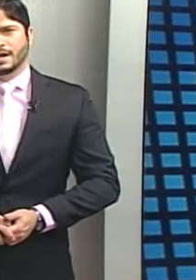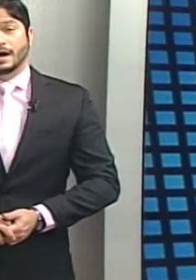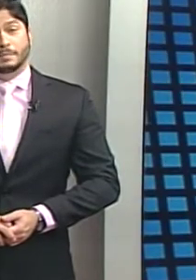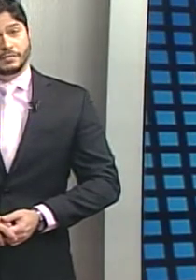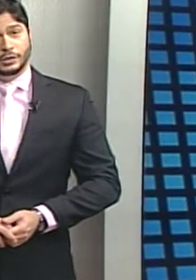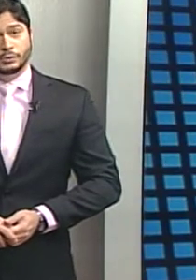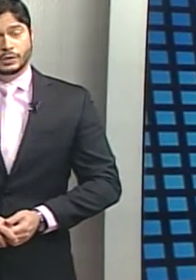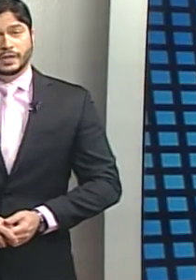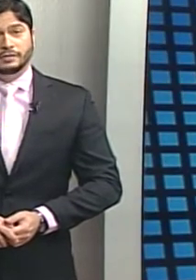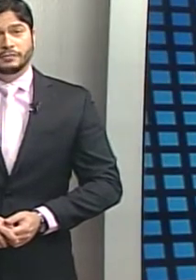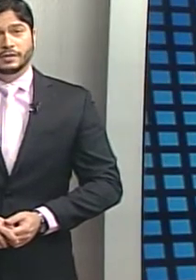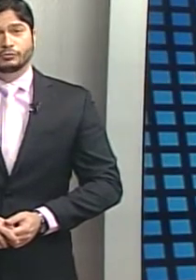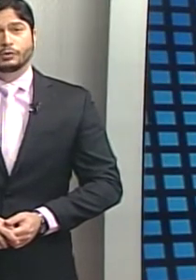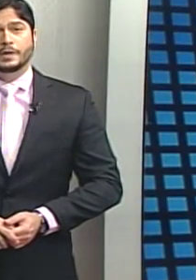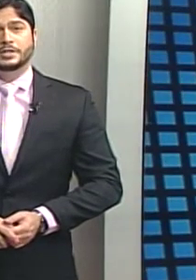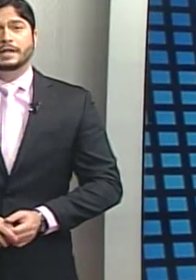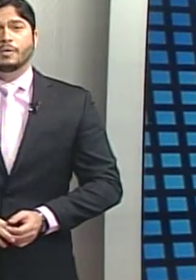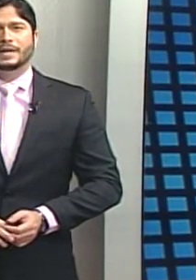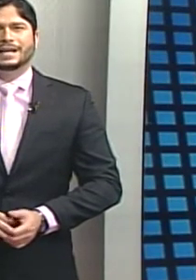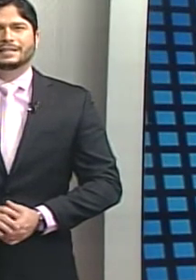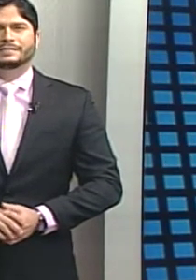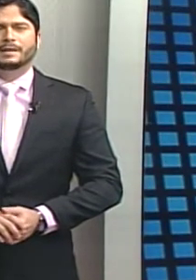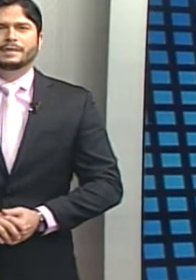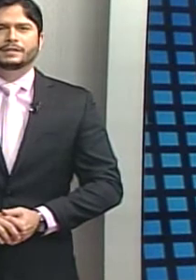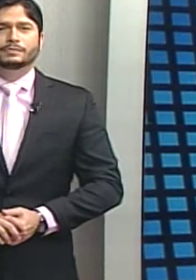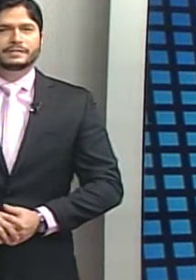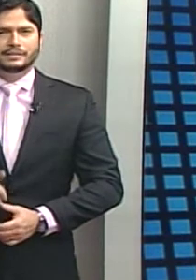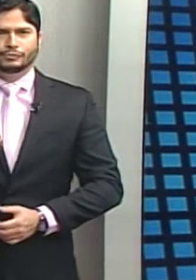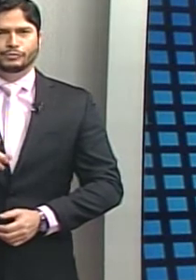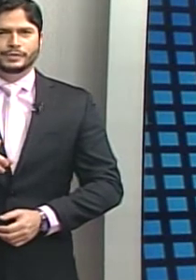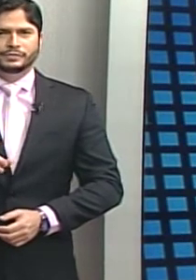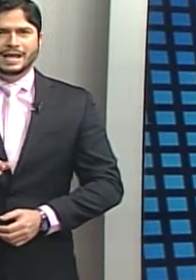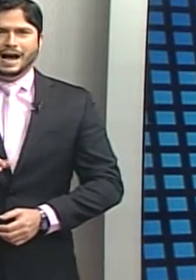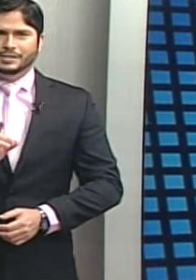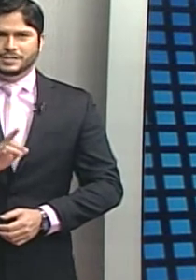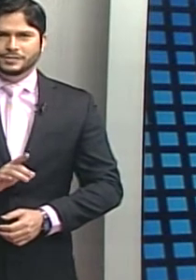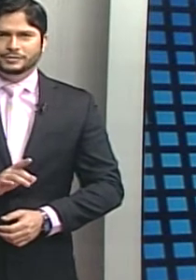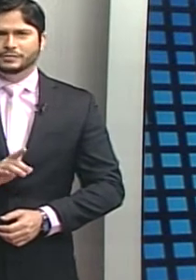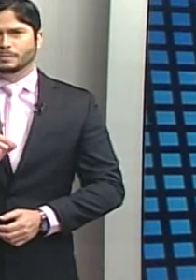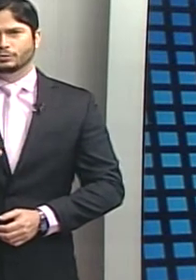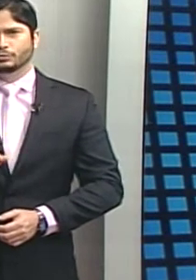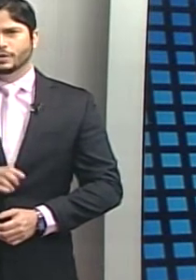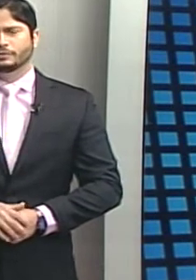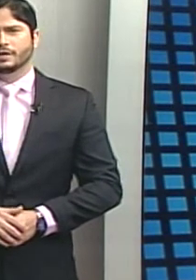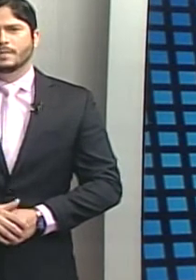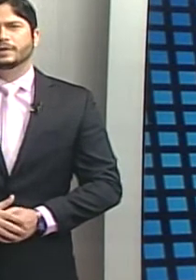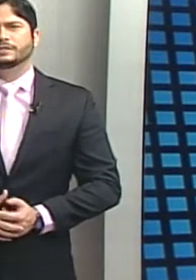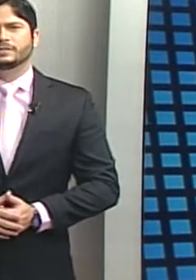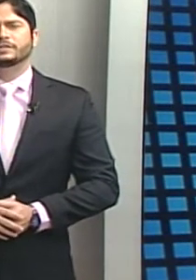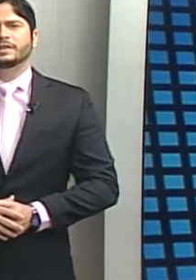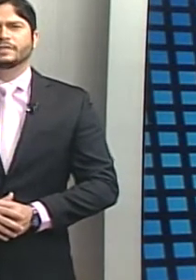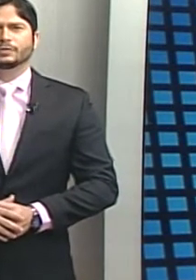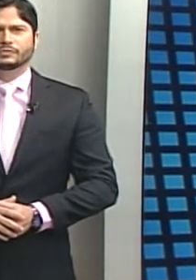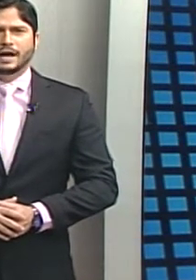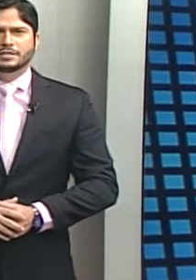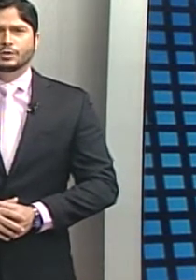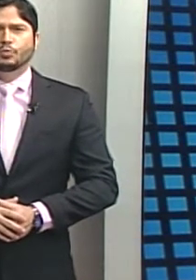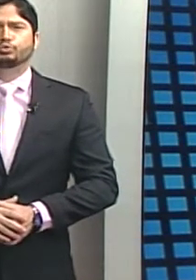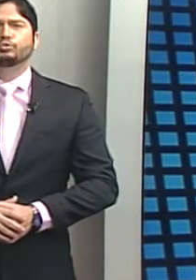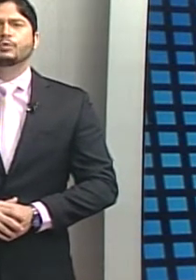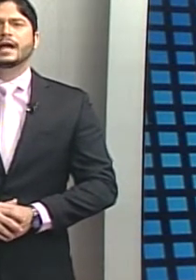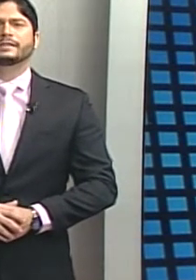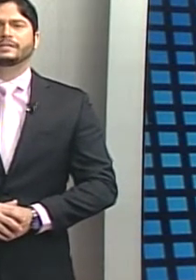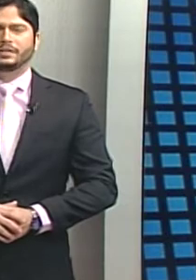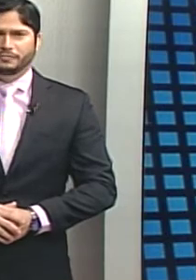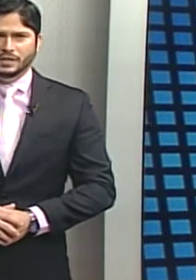A Prefeitura do Recife lançou o edital para cadastramento das atrações. Artistas e produtores podem se inscrever no site